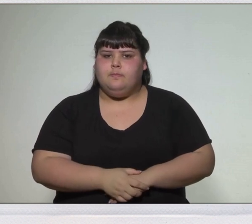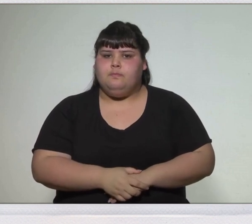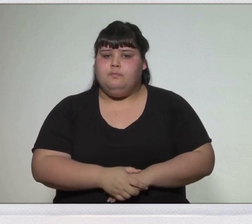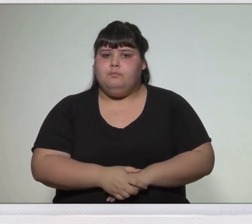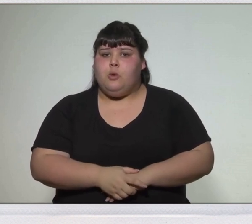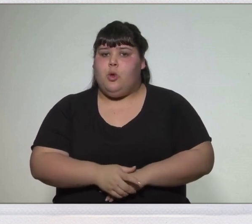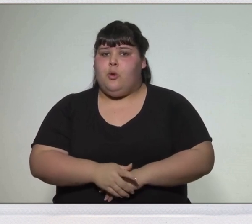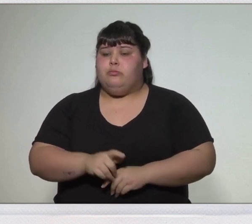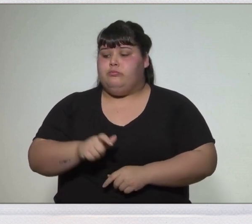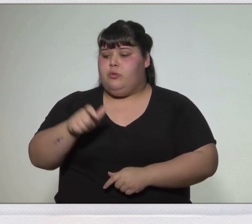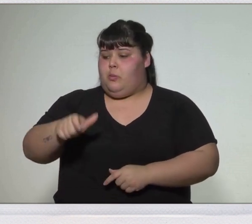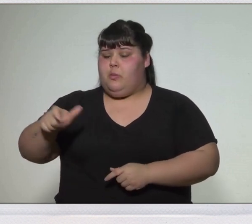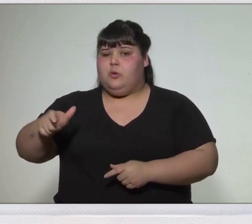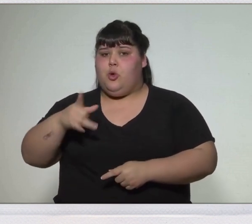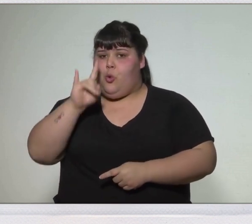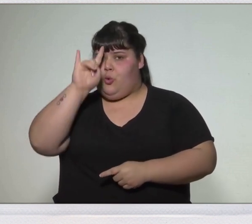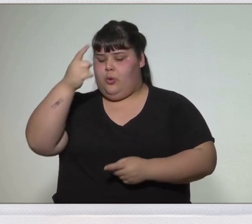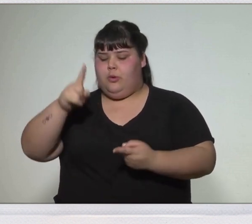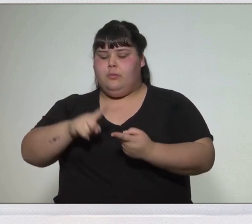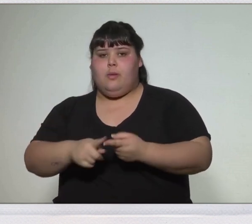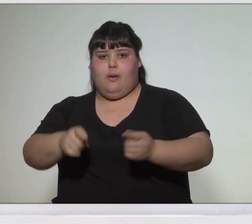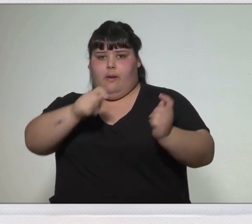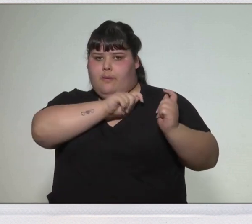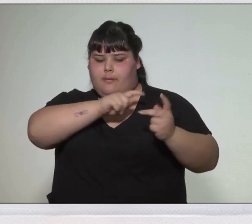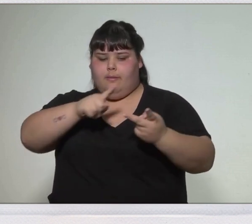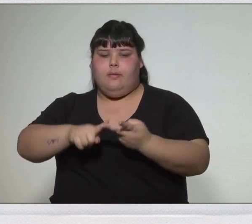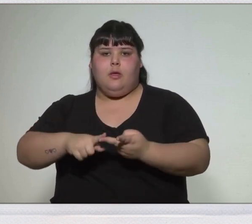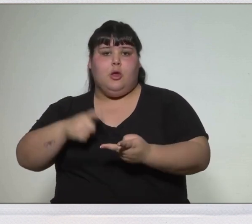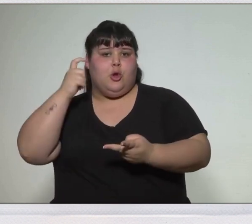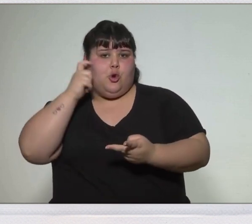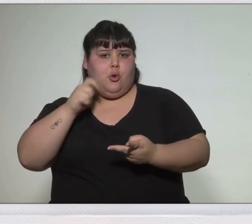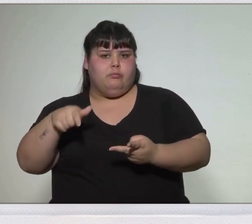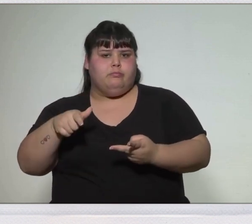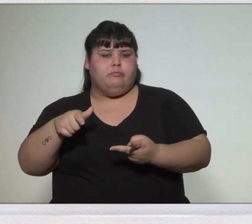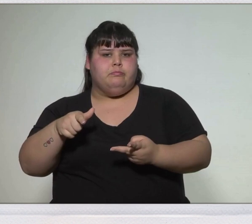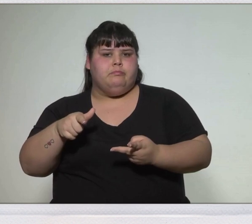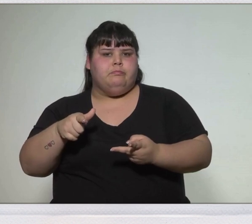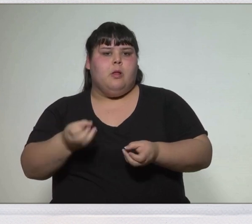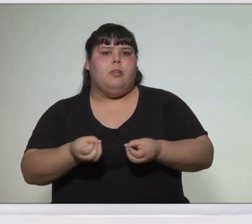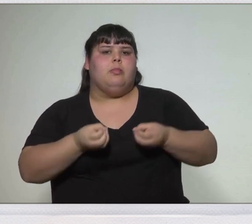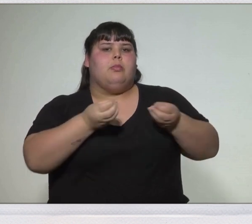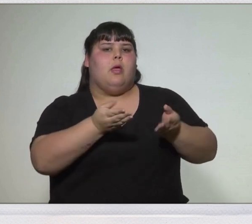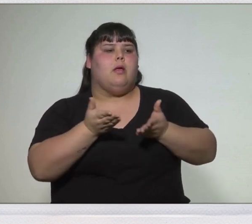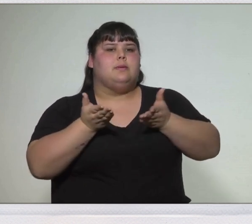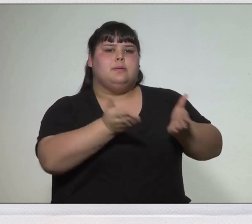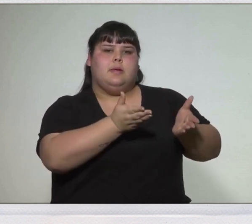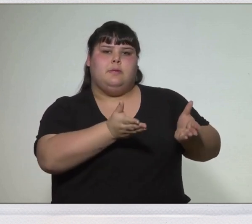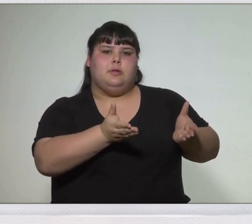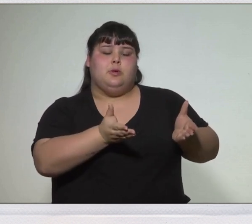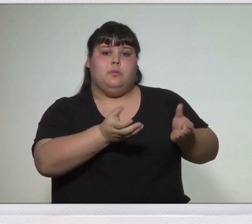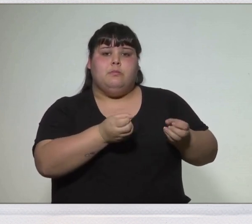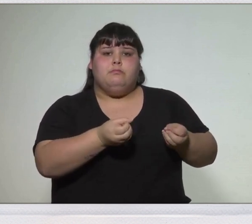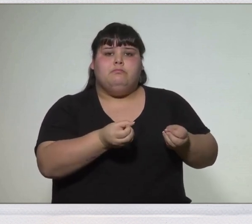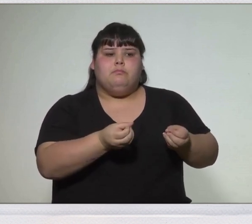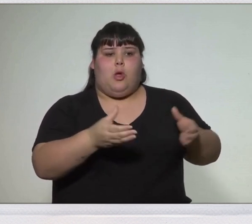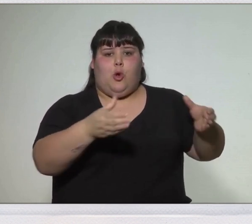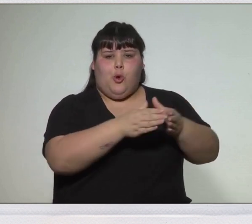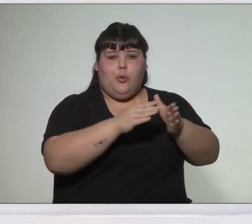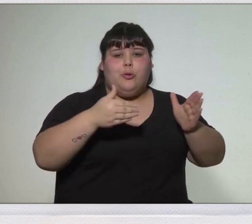Gervasio Artigas y José Rondó le ofrecen sus servicios al gobierno porteño.